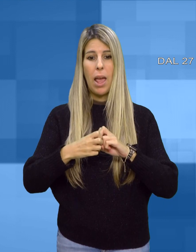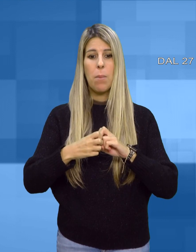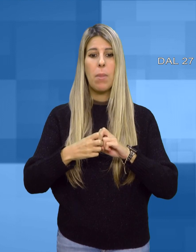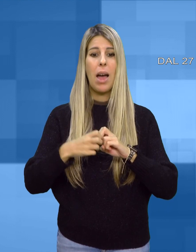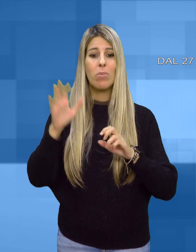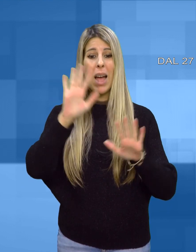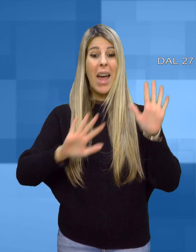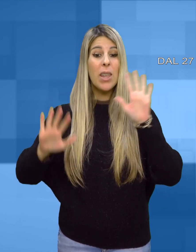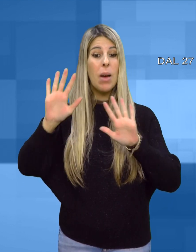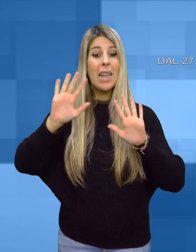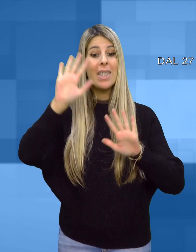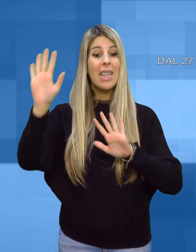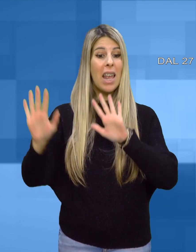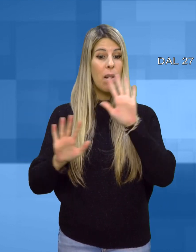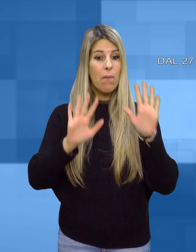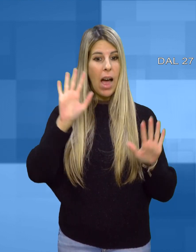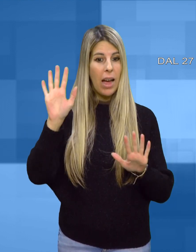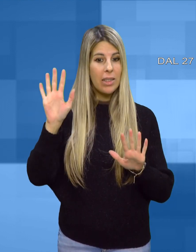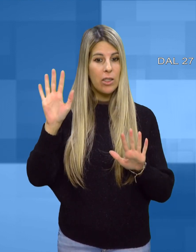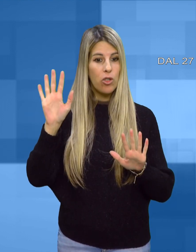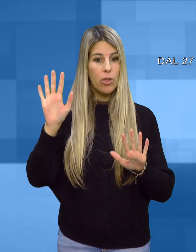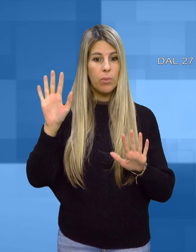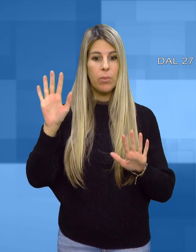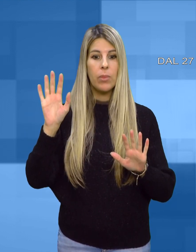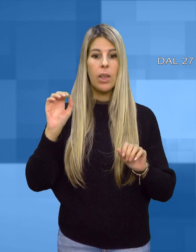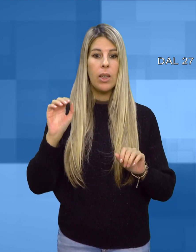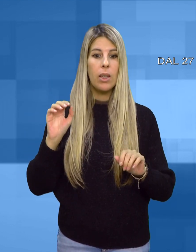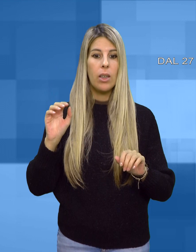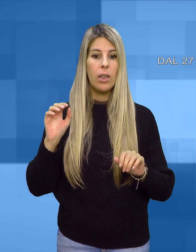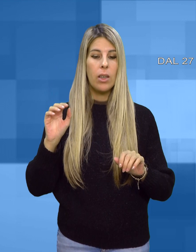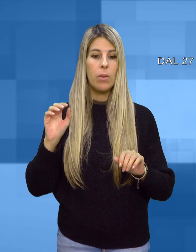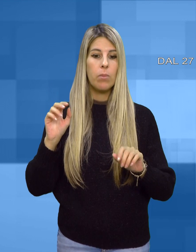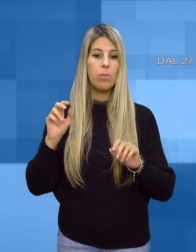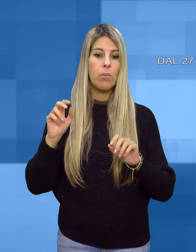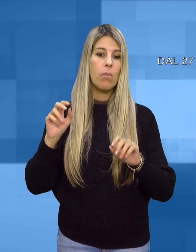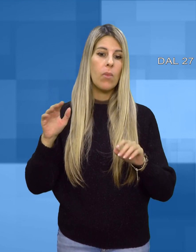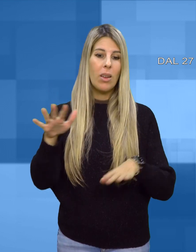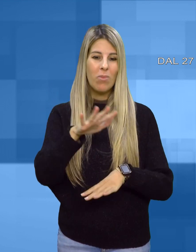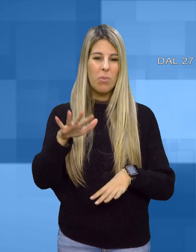vignetti ai campi di grano e mais, passando per le foragere e le risaie